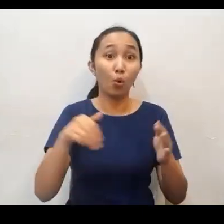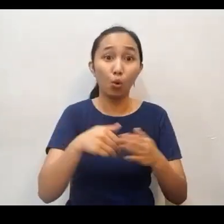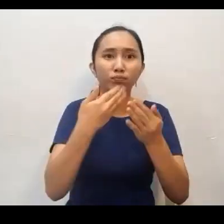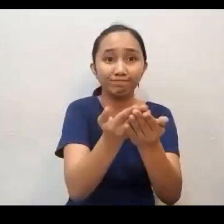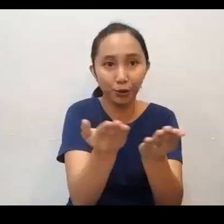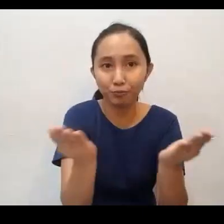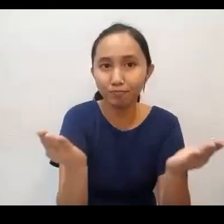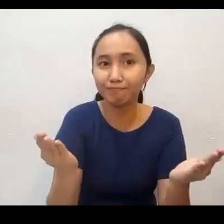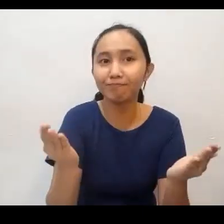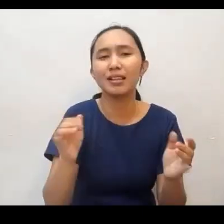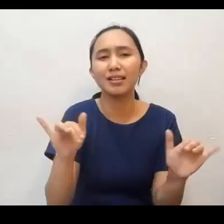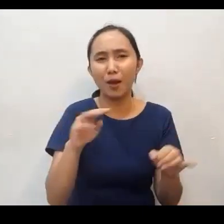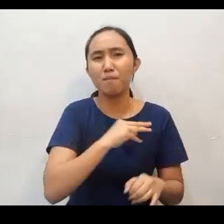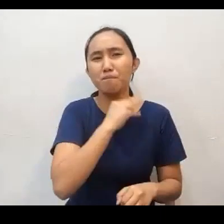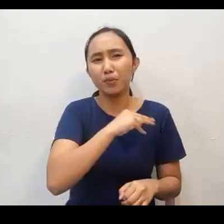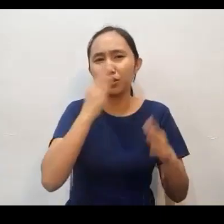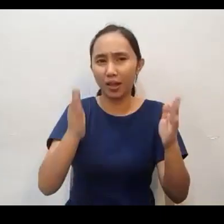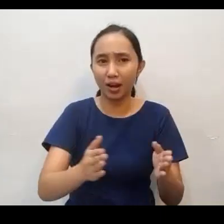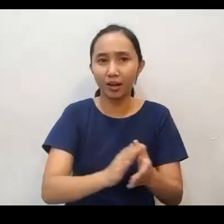Kayo po ay misyonaryo sa inyong bahay.